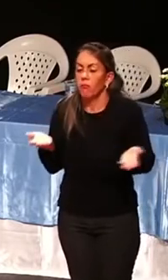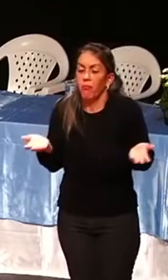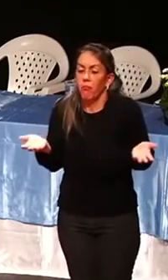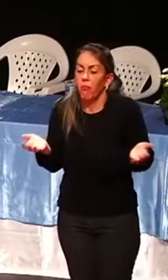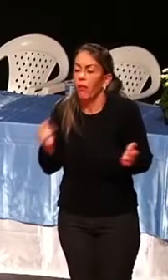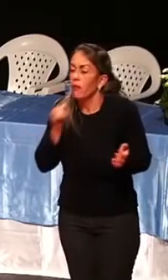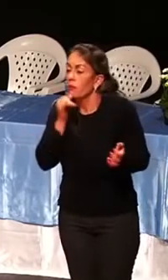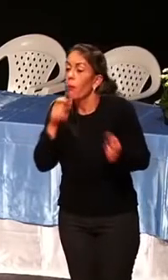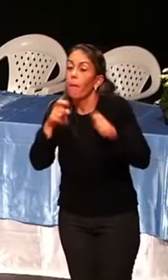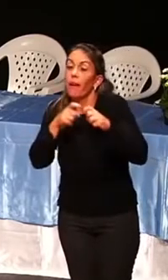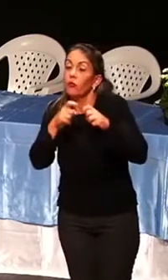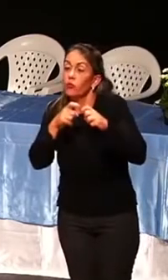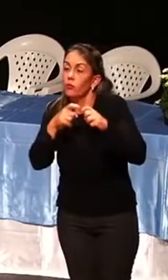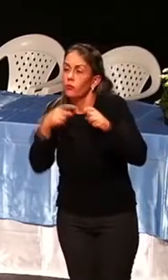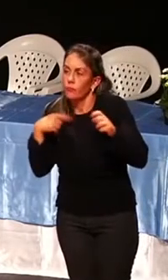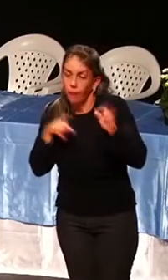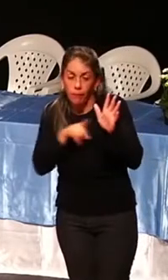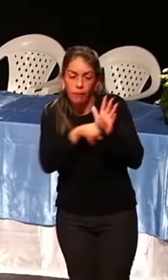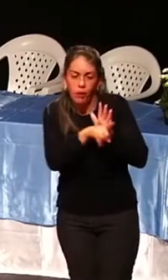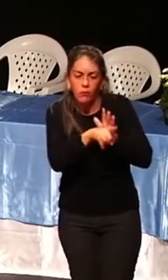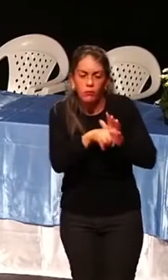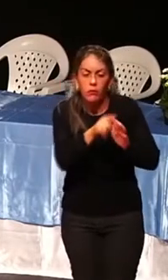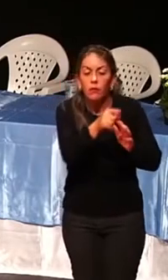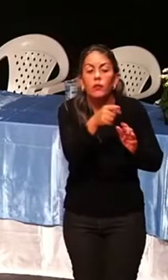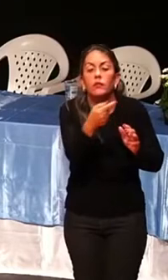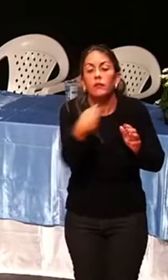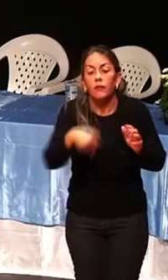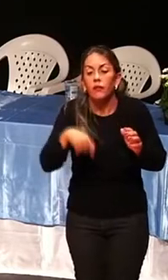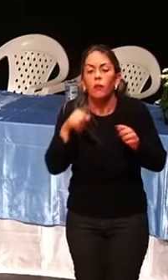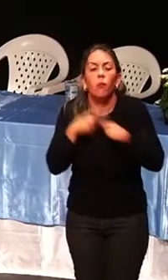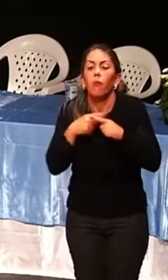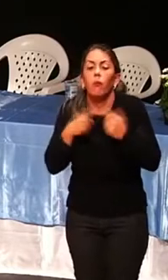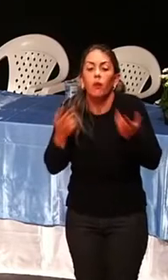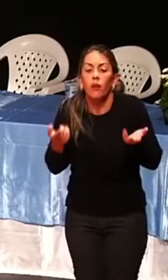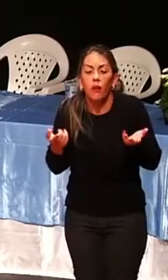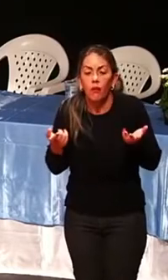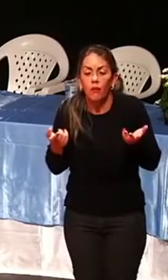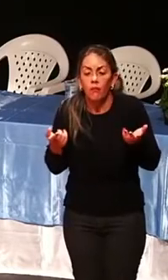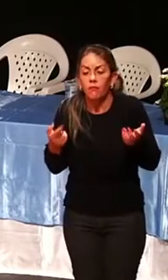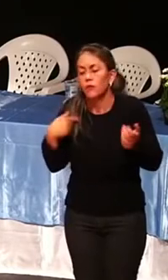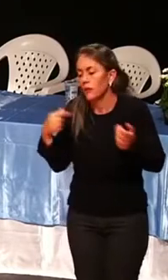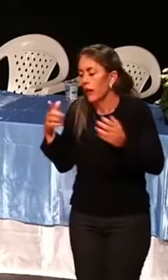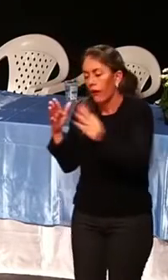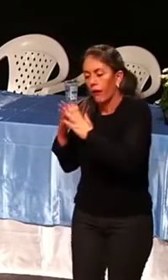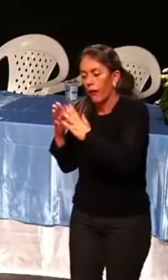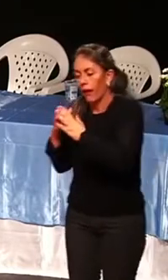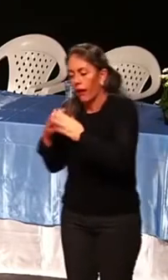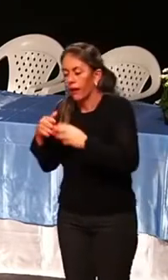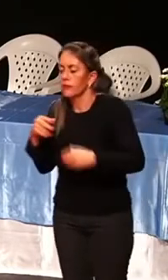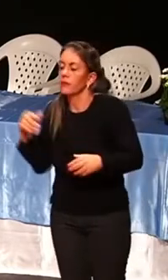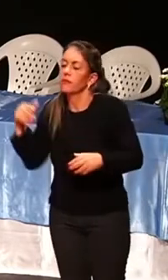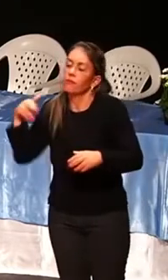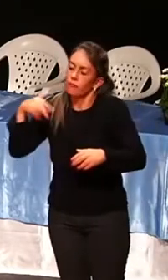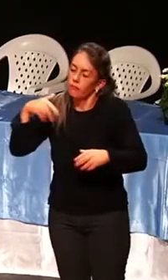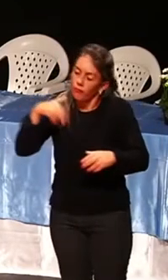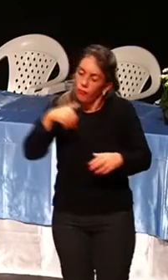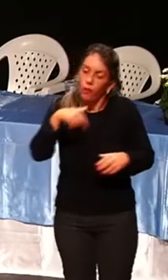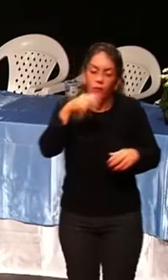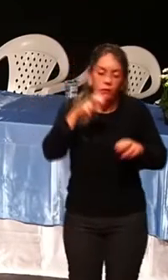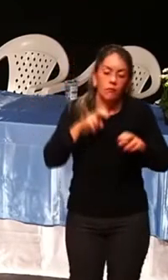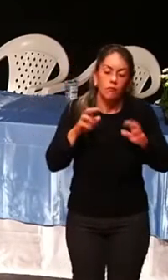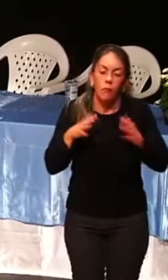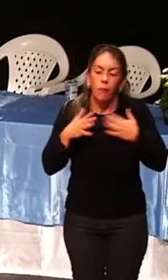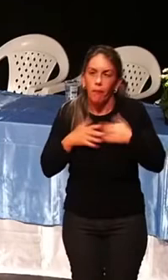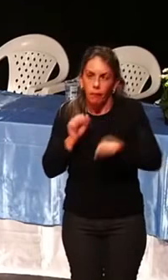te trouxe aqui? Ele não tem que fazer um diagnóstico? Você teve que sair da tua casa e ir lá no médico para ele perguntar. Então, você deu uma